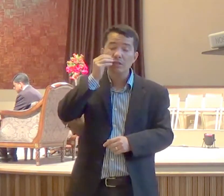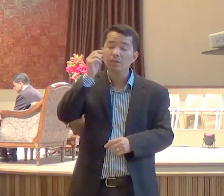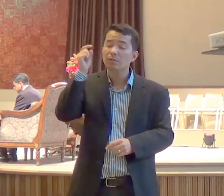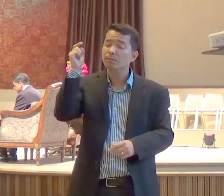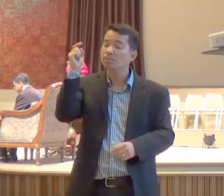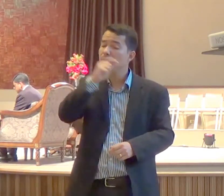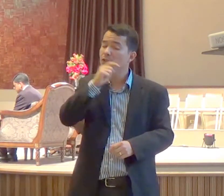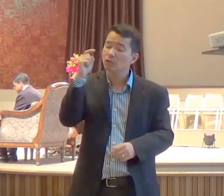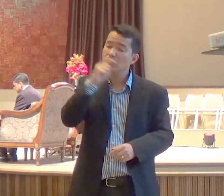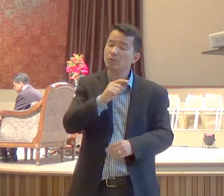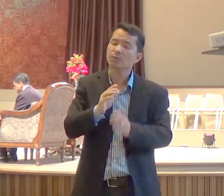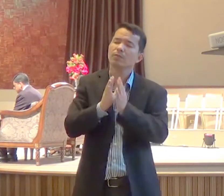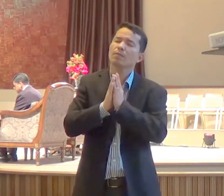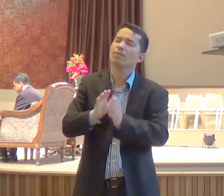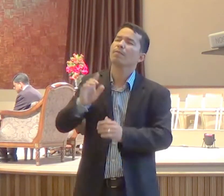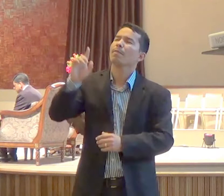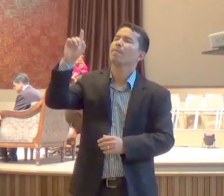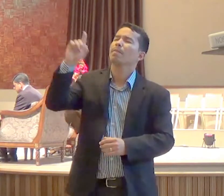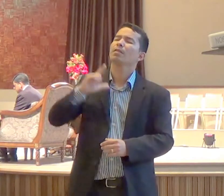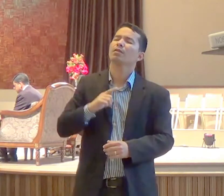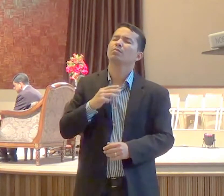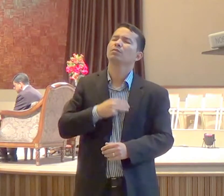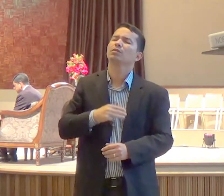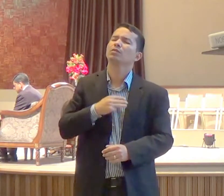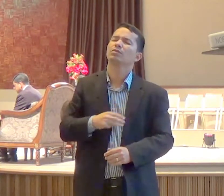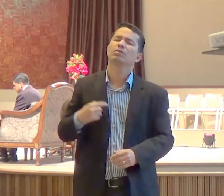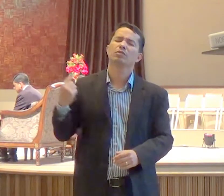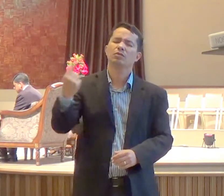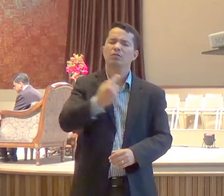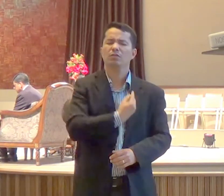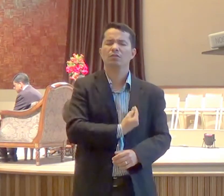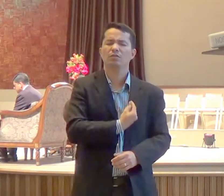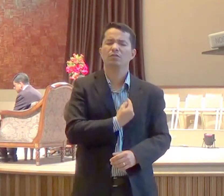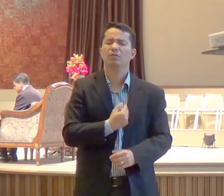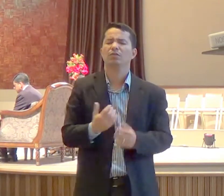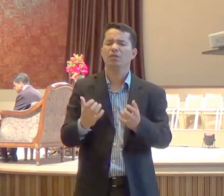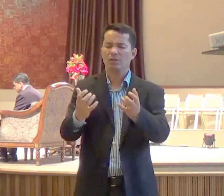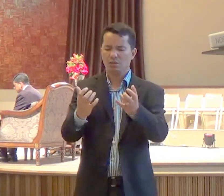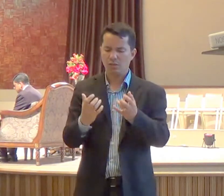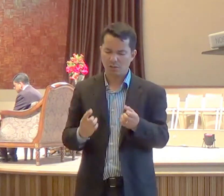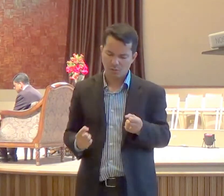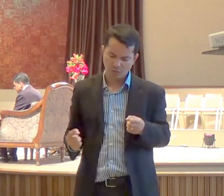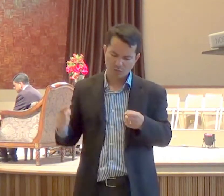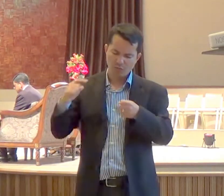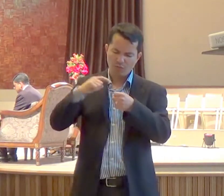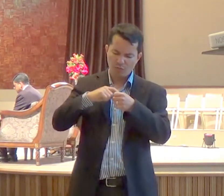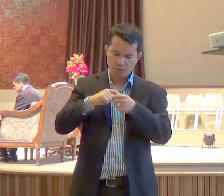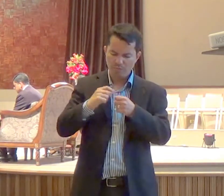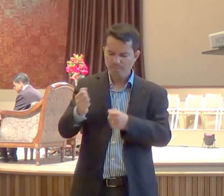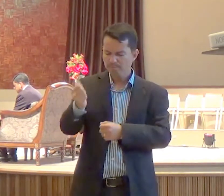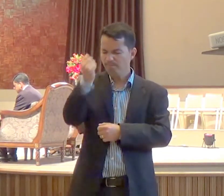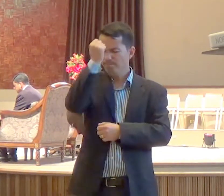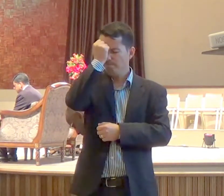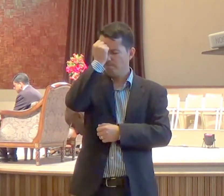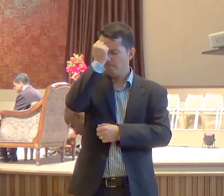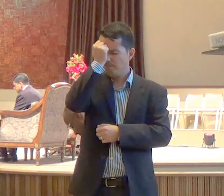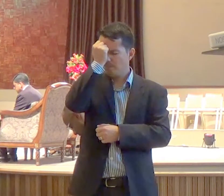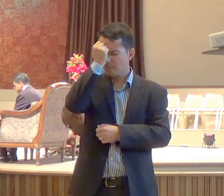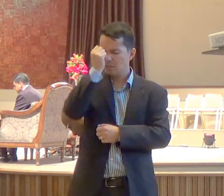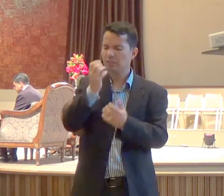misericórdia de nós, nós queremos nos voltar ao Senhor, em arrependimento sincero, queremos dizer para o